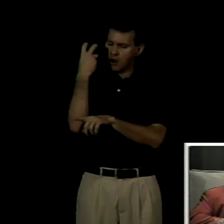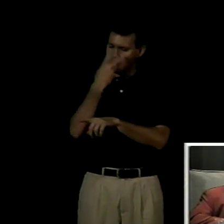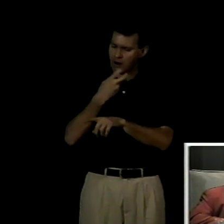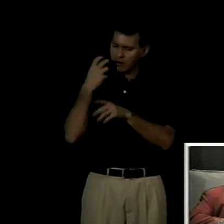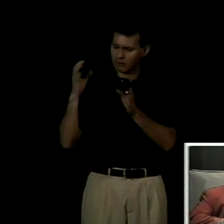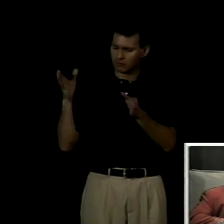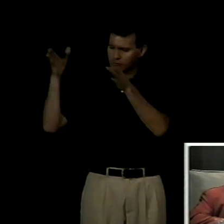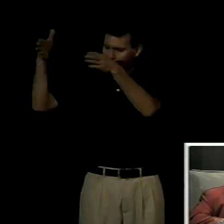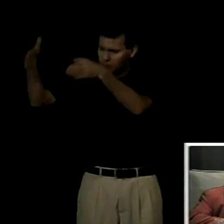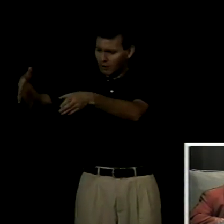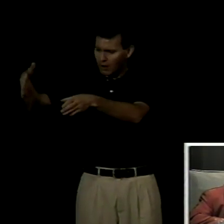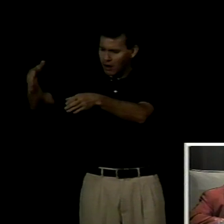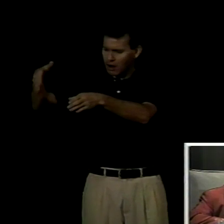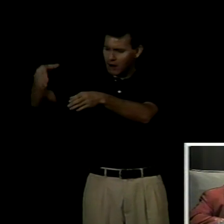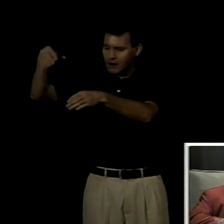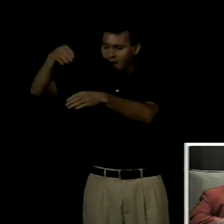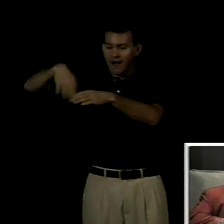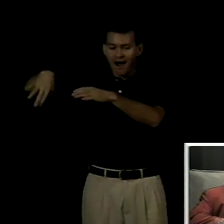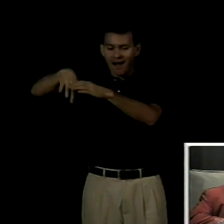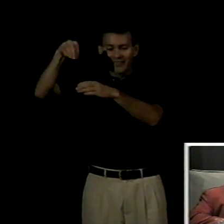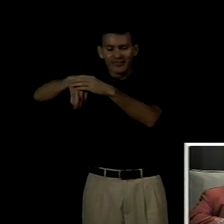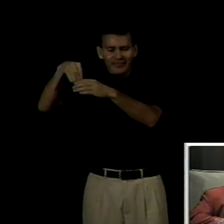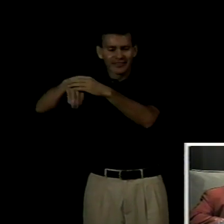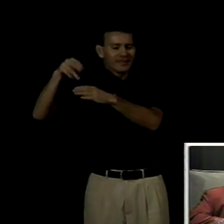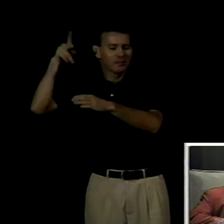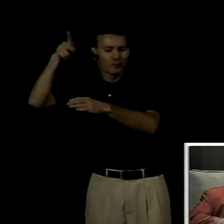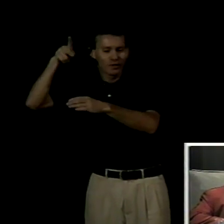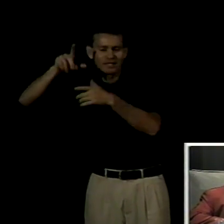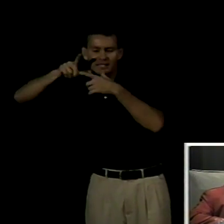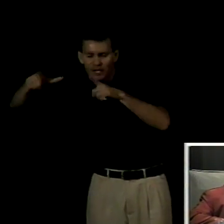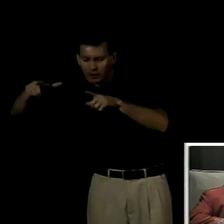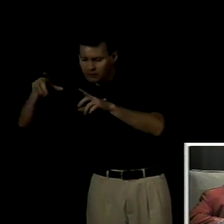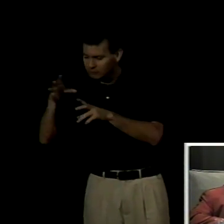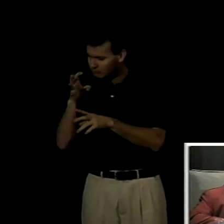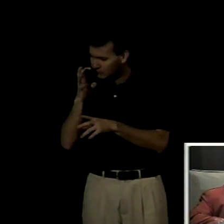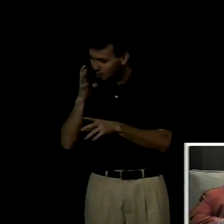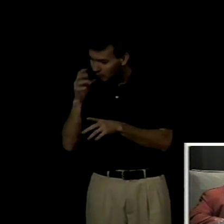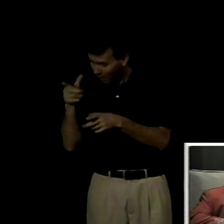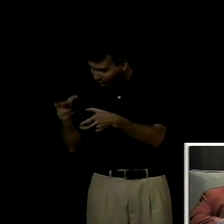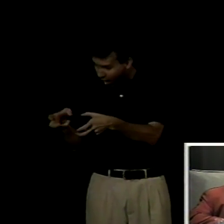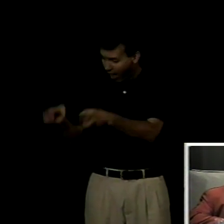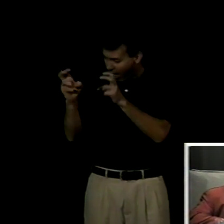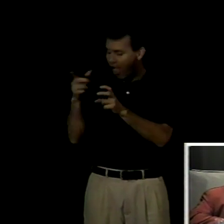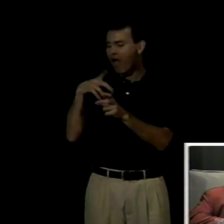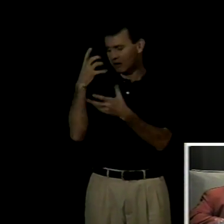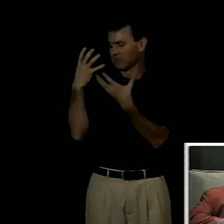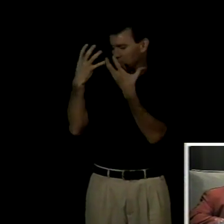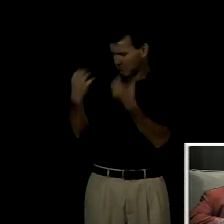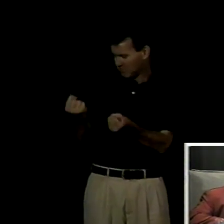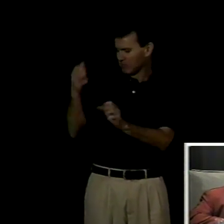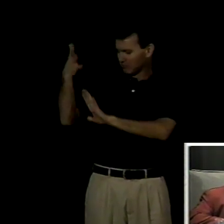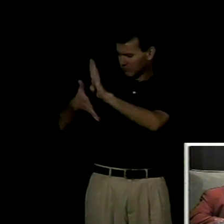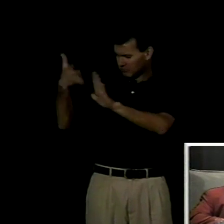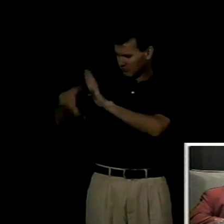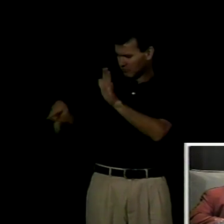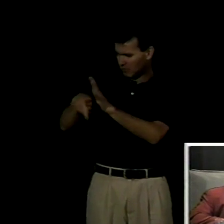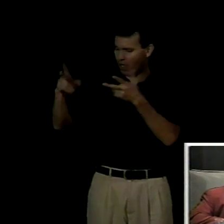de las políticas lingüísticas lo que supone el reconocimiento de la lengua de señas como lengua natural implica